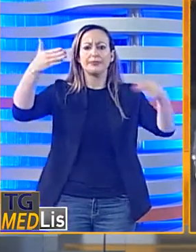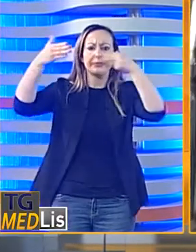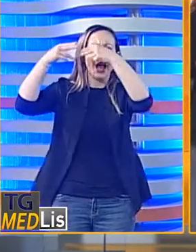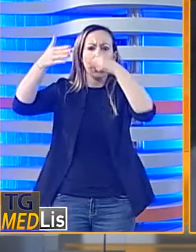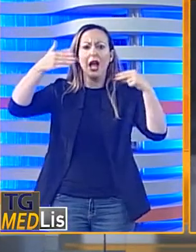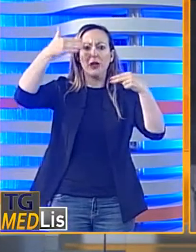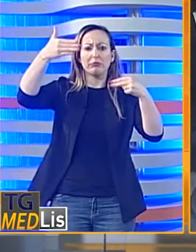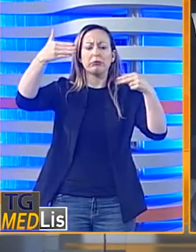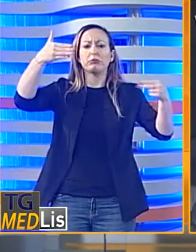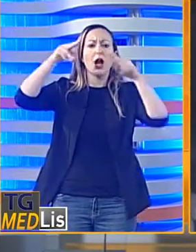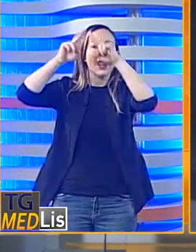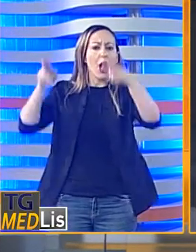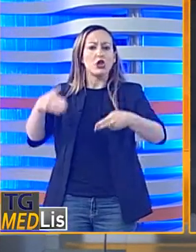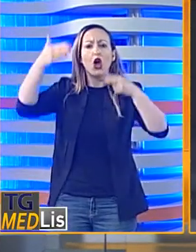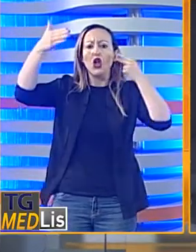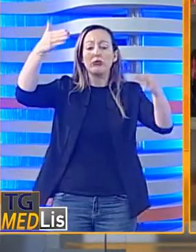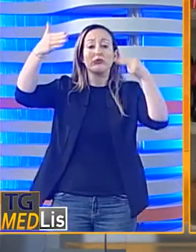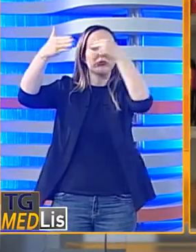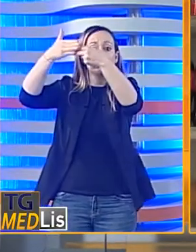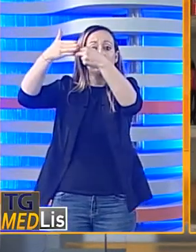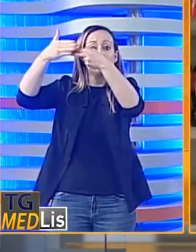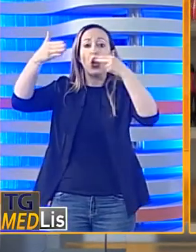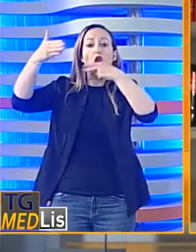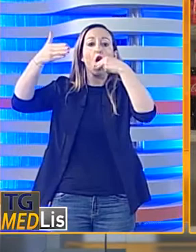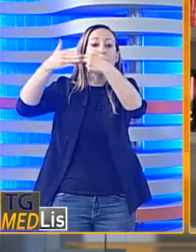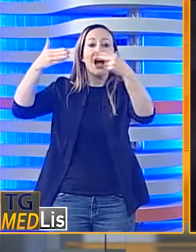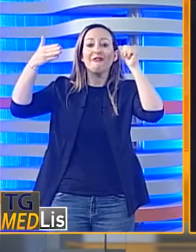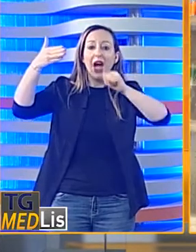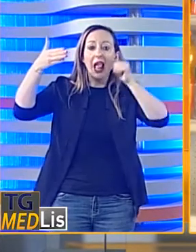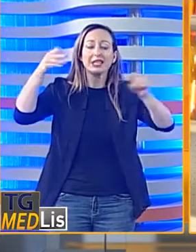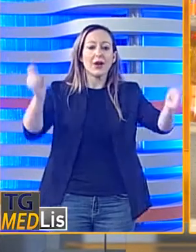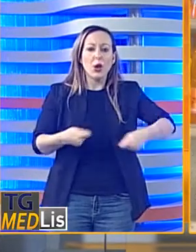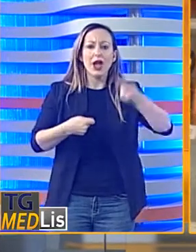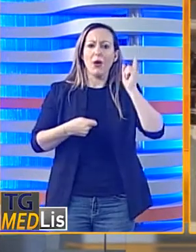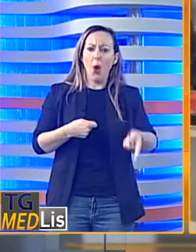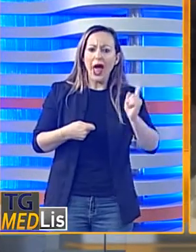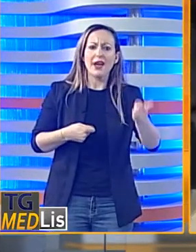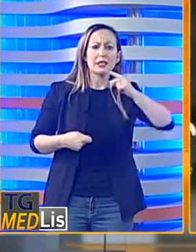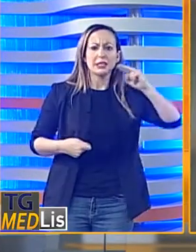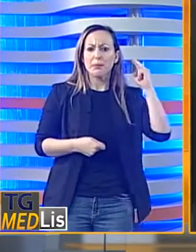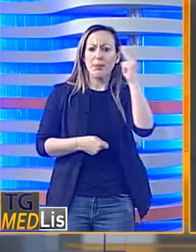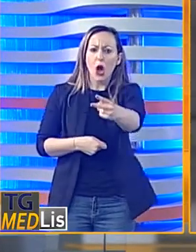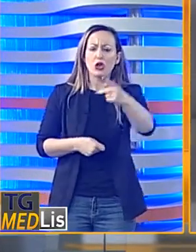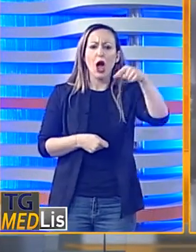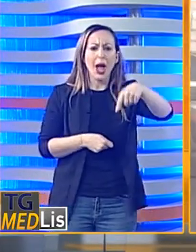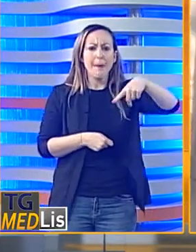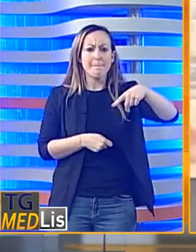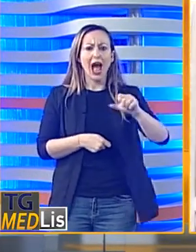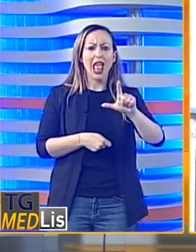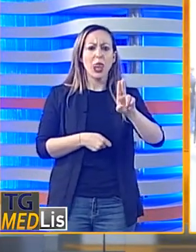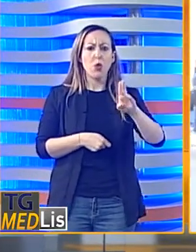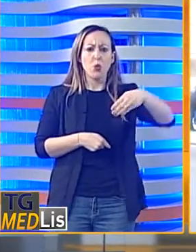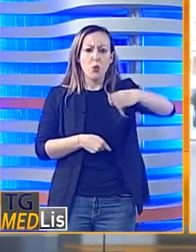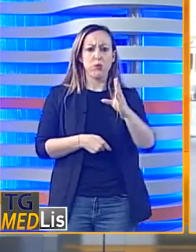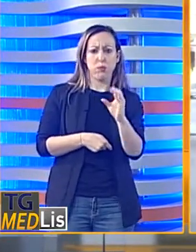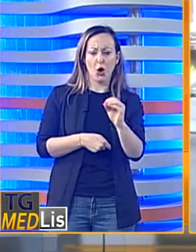Antonino Palumbo. La macelleria riconducibile a Gambino è considerata dagli investigatori un